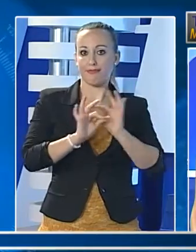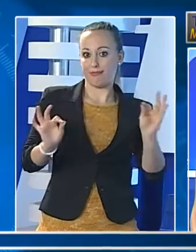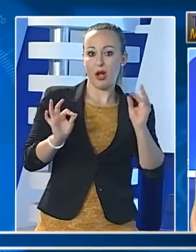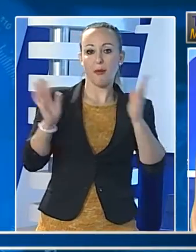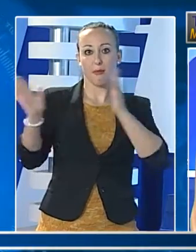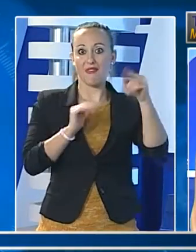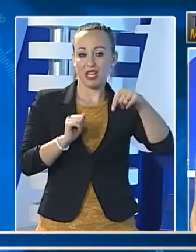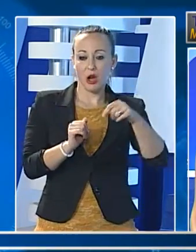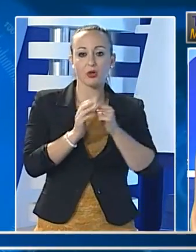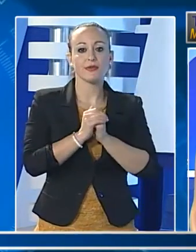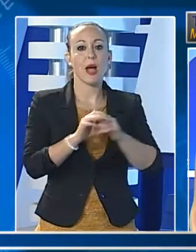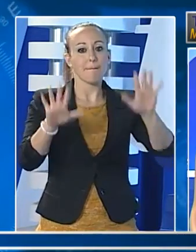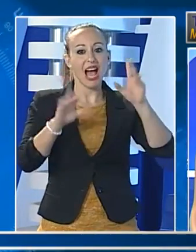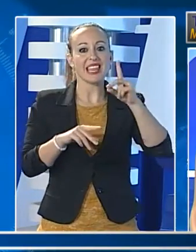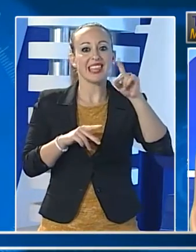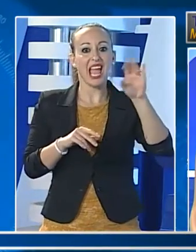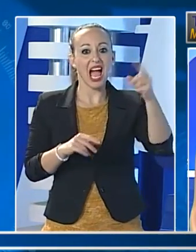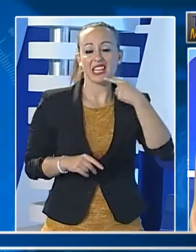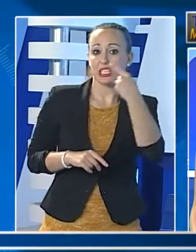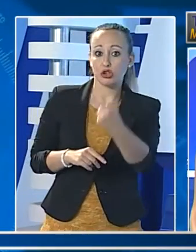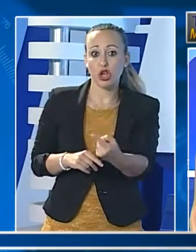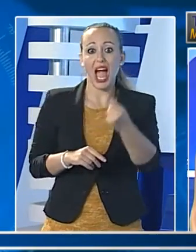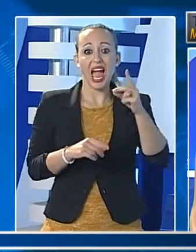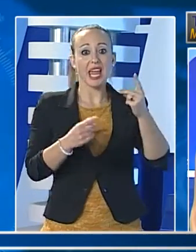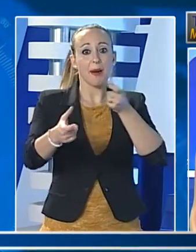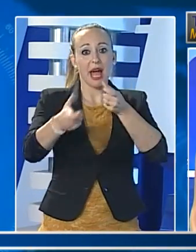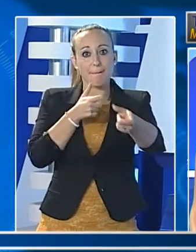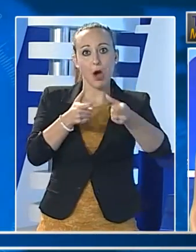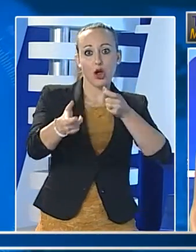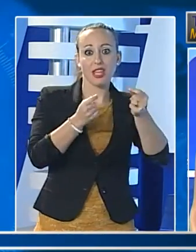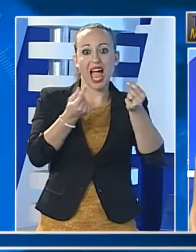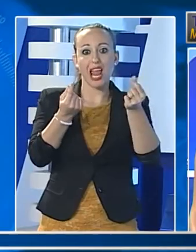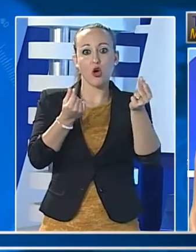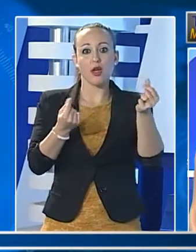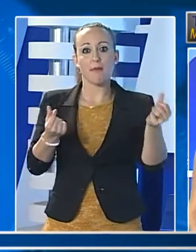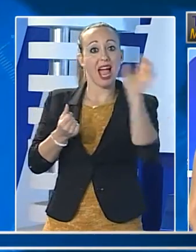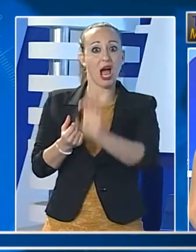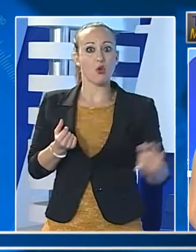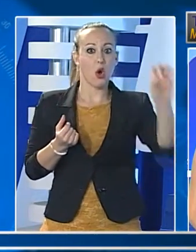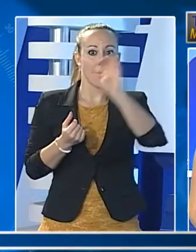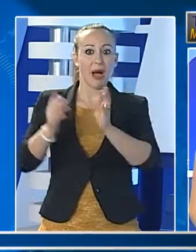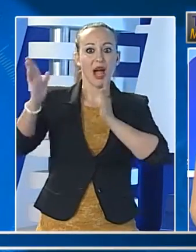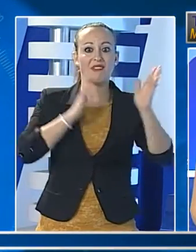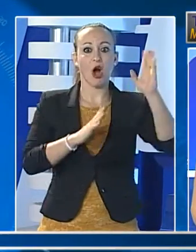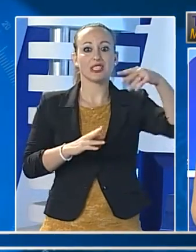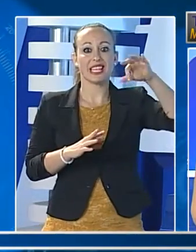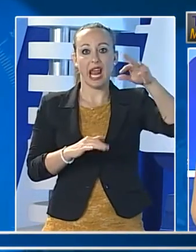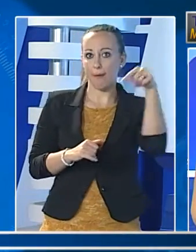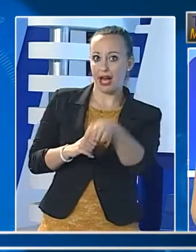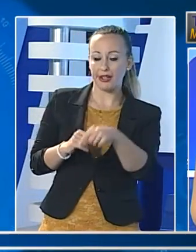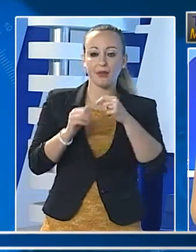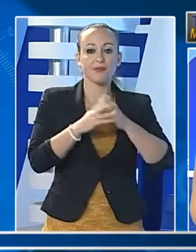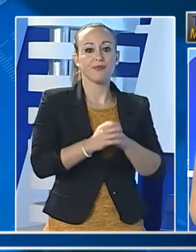dato l'emergere di stretti legami di natura economica e finanziaria con gli ambienti della criminalità